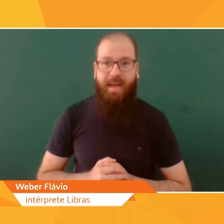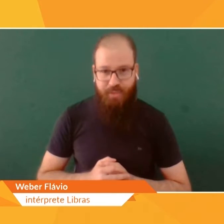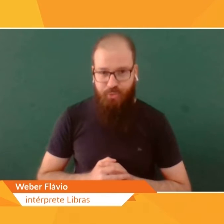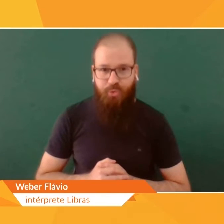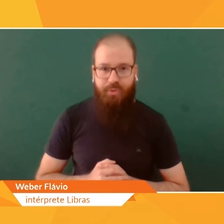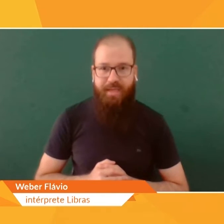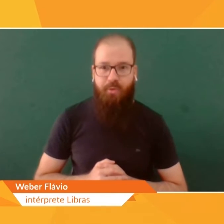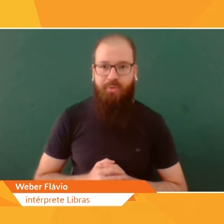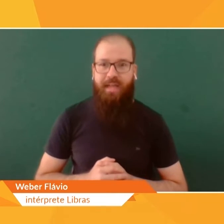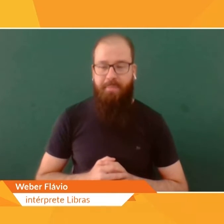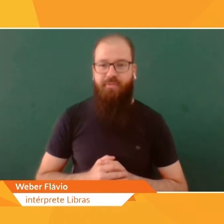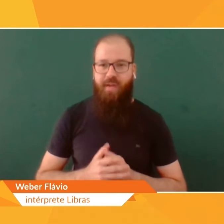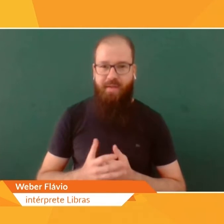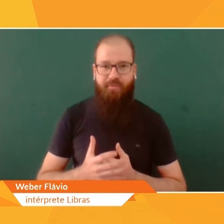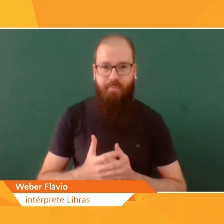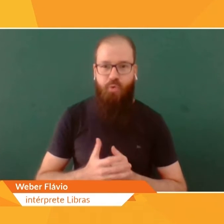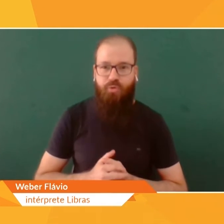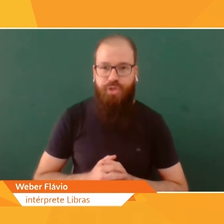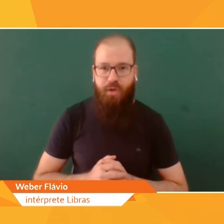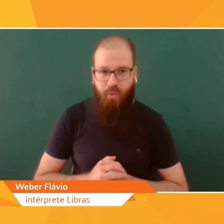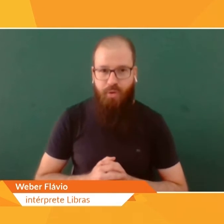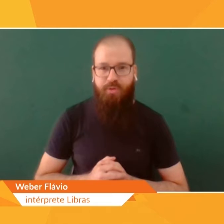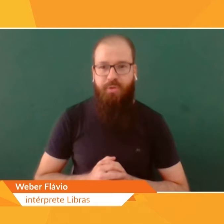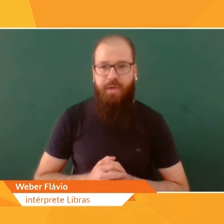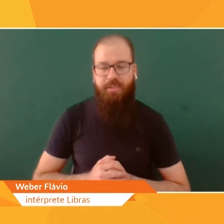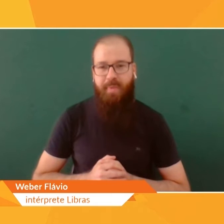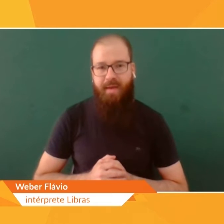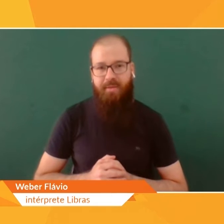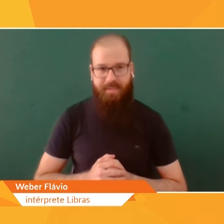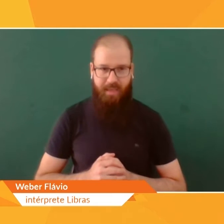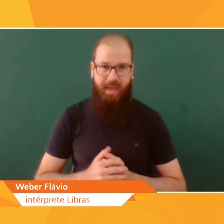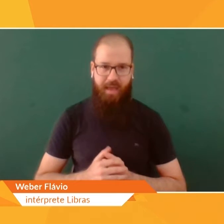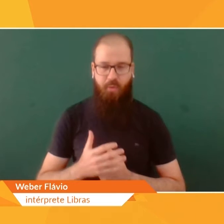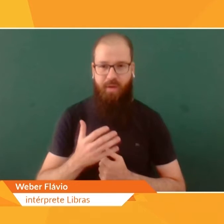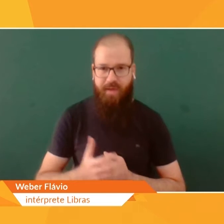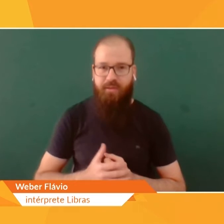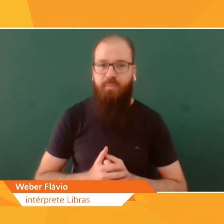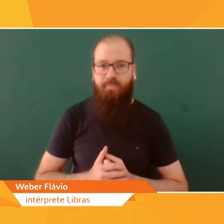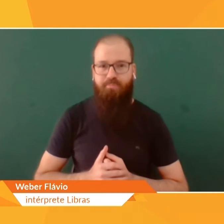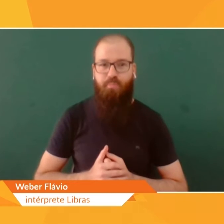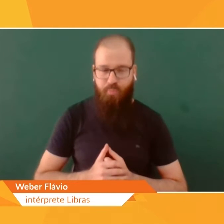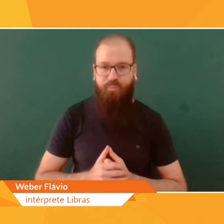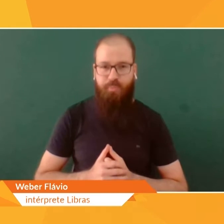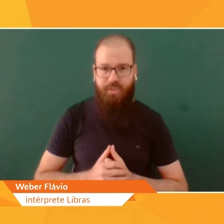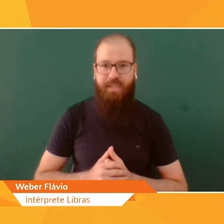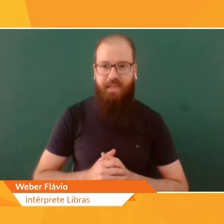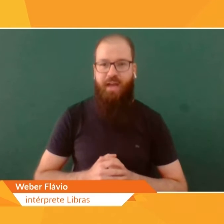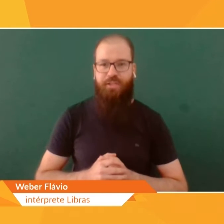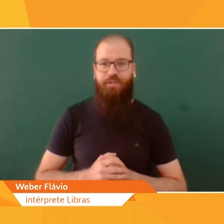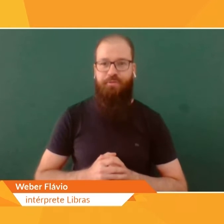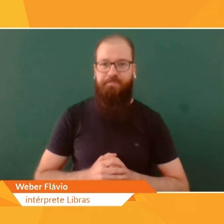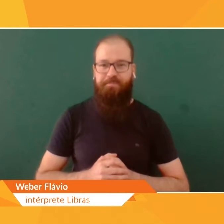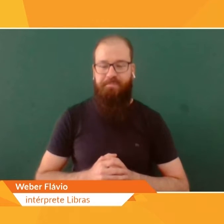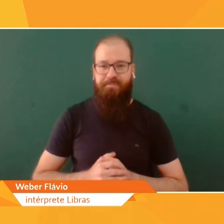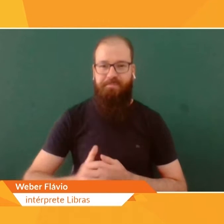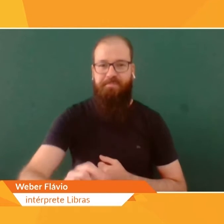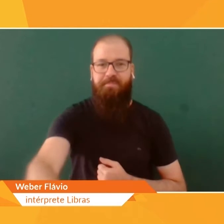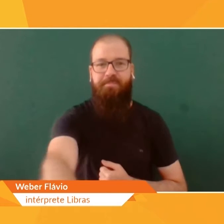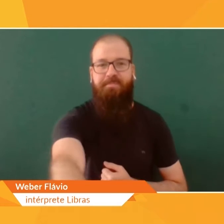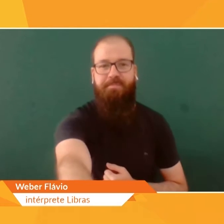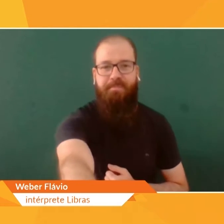o Brasil todo. E o tema vem muito de encontro e eu espero um evento muito significativo.